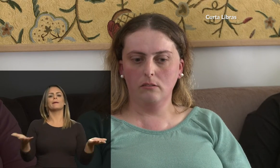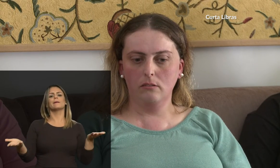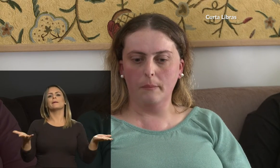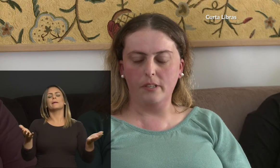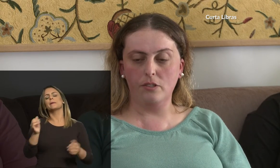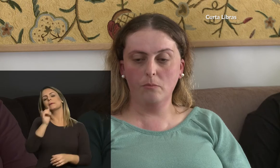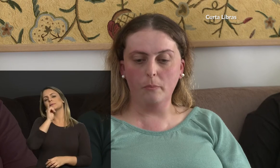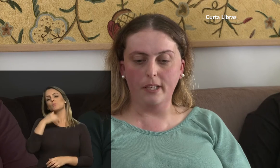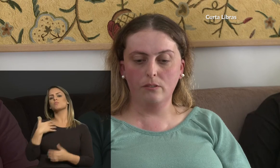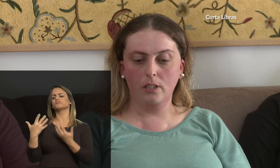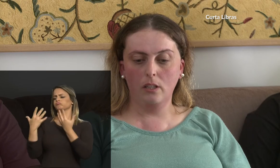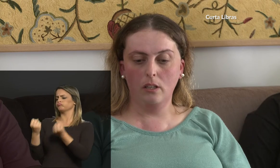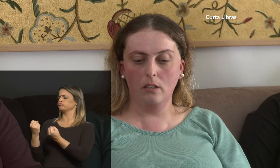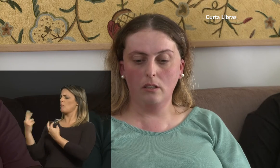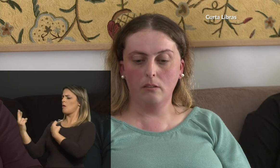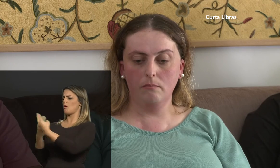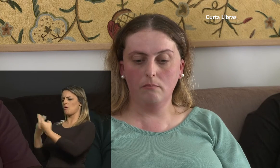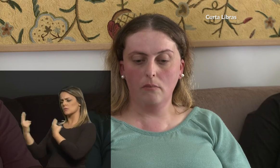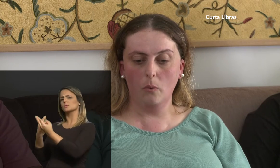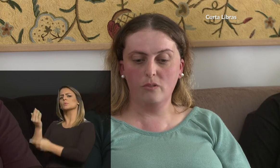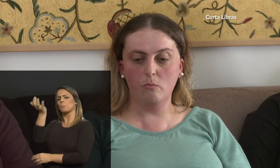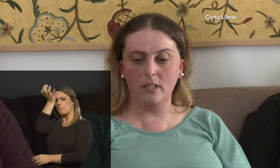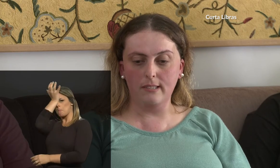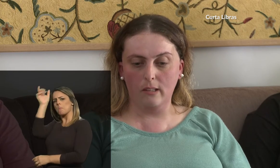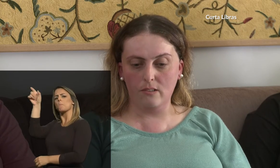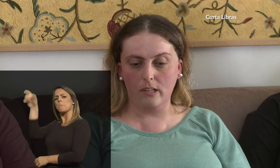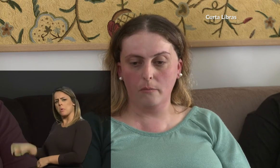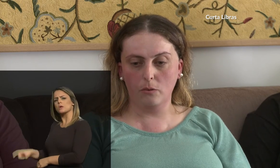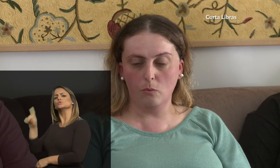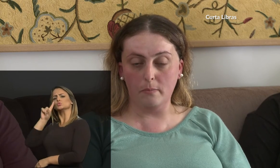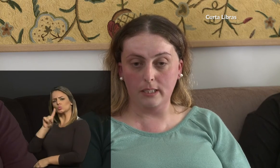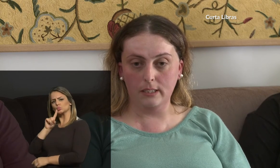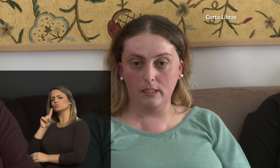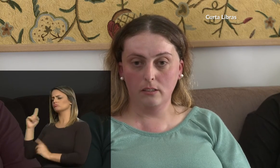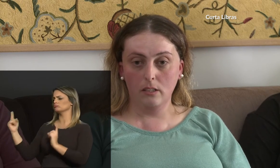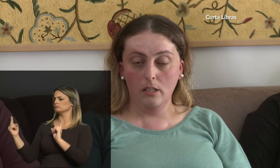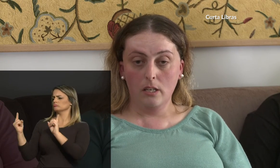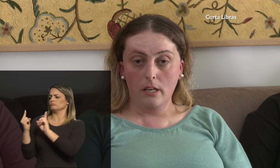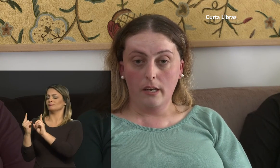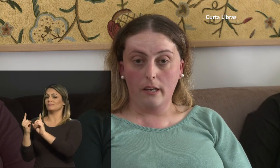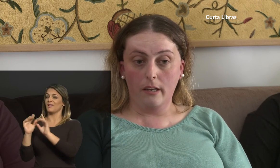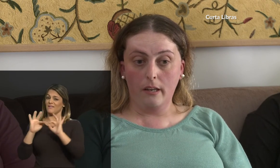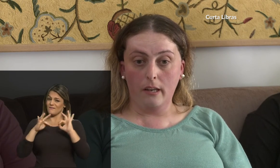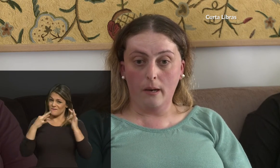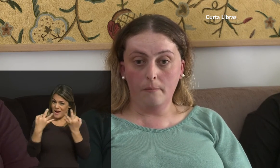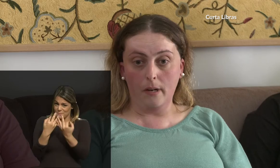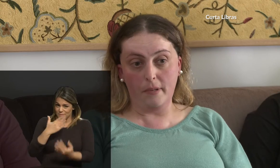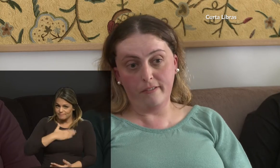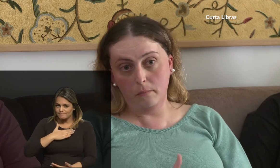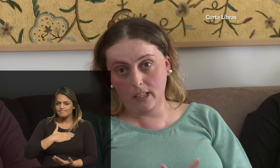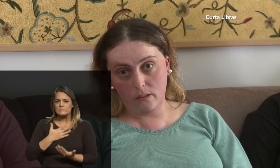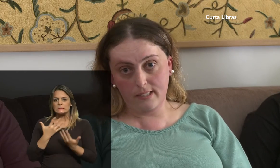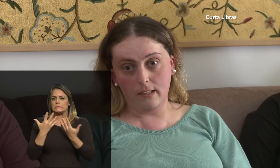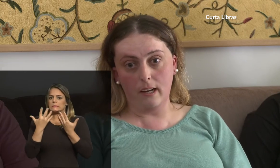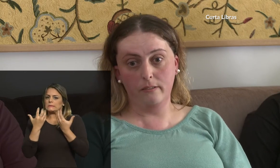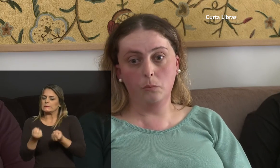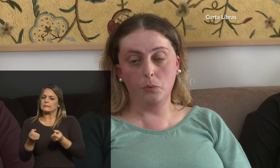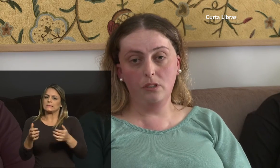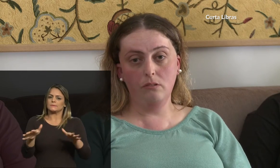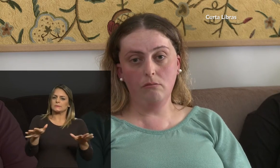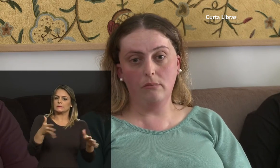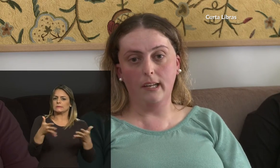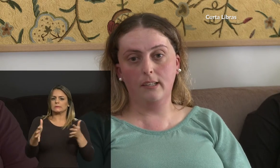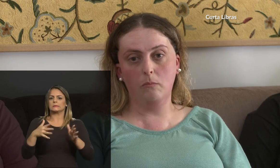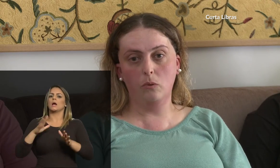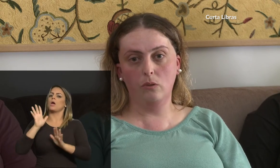Porque, a partir do momento que eu assumi esse relacionamento com o Panta, a minha família não aceitava